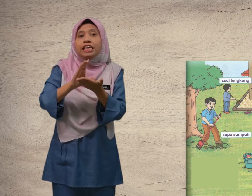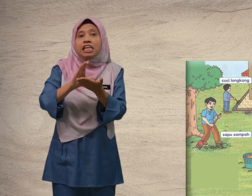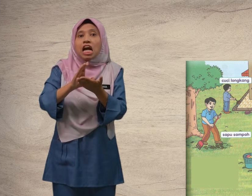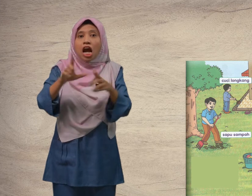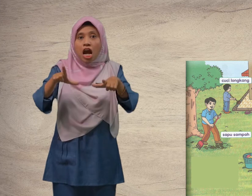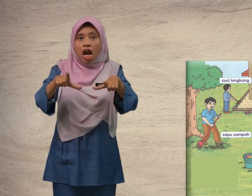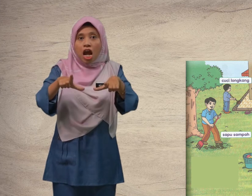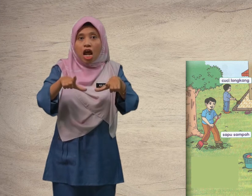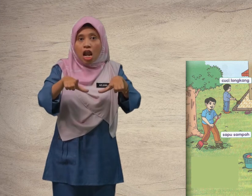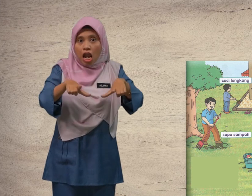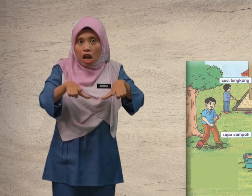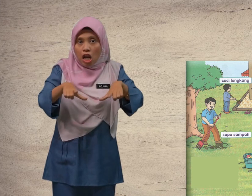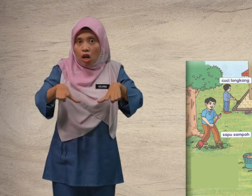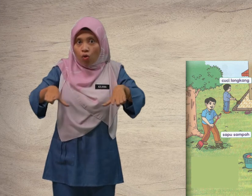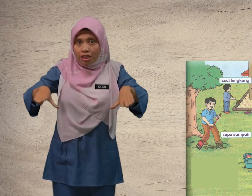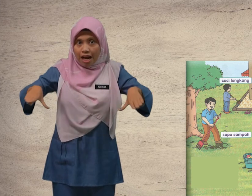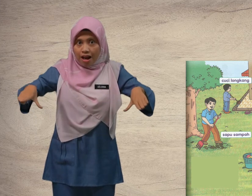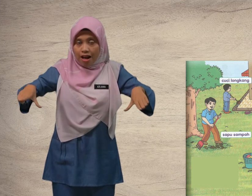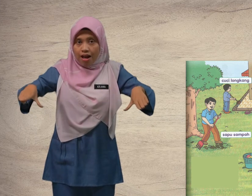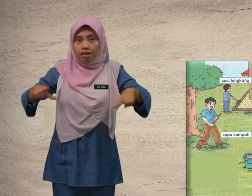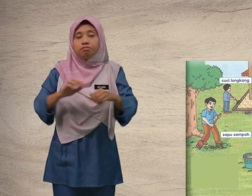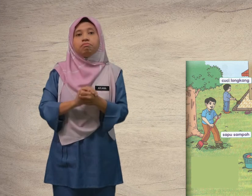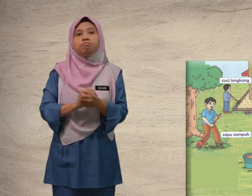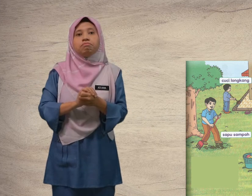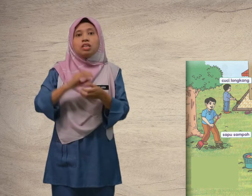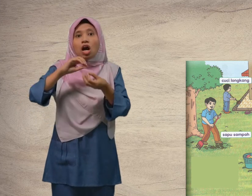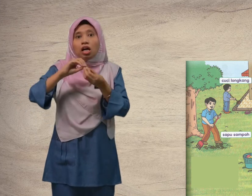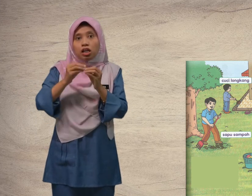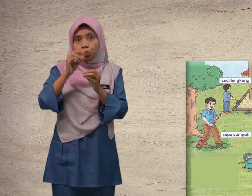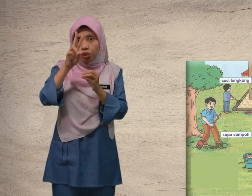longkang. Kedua,